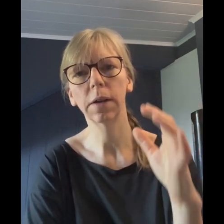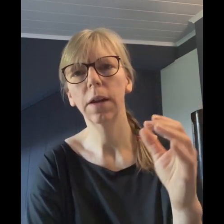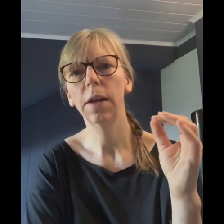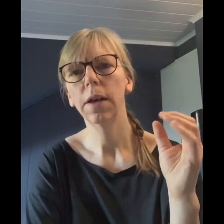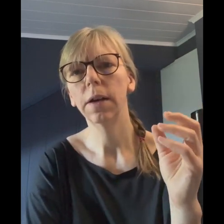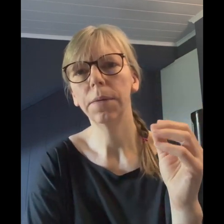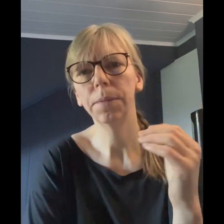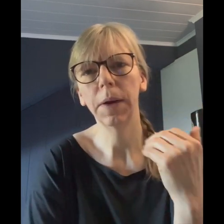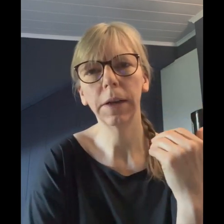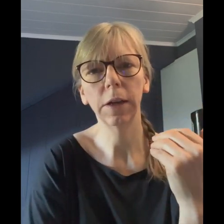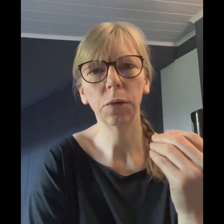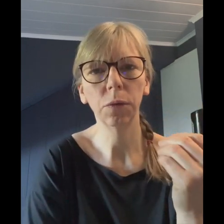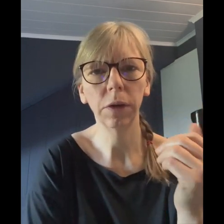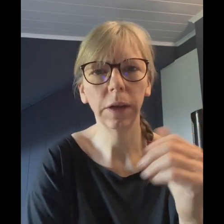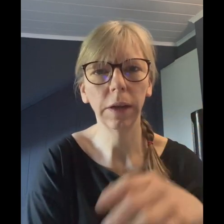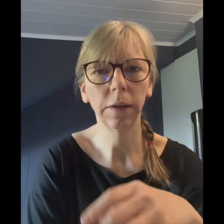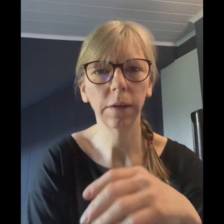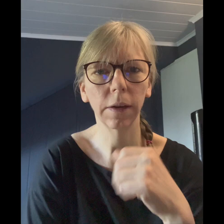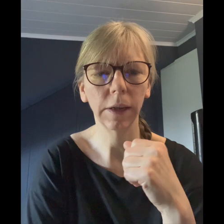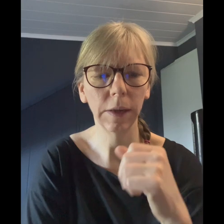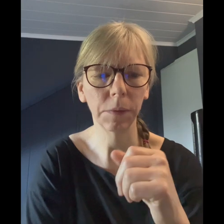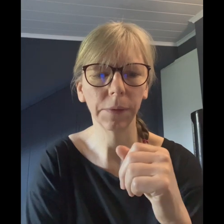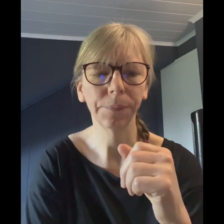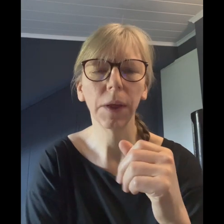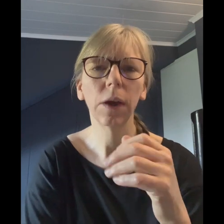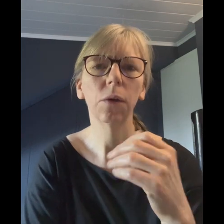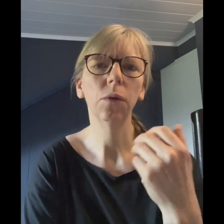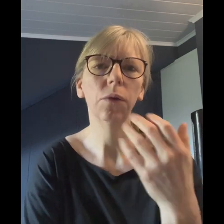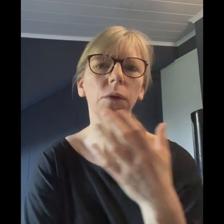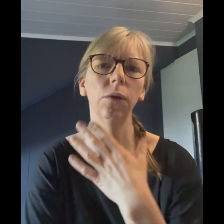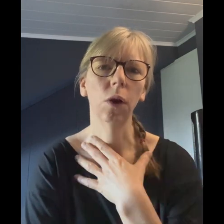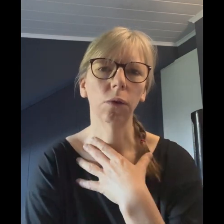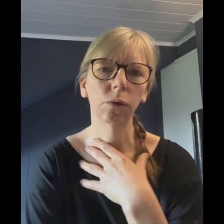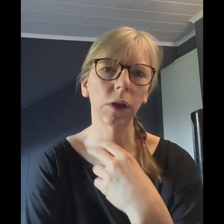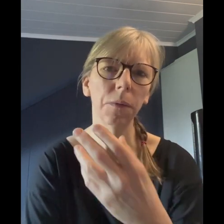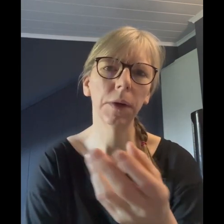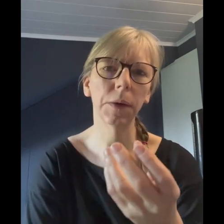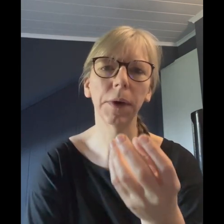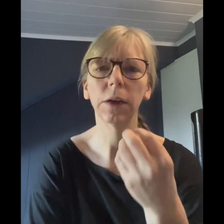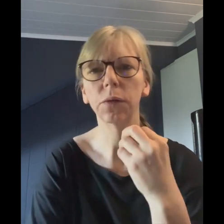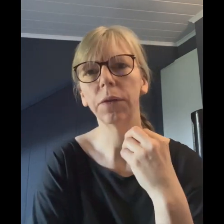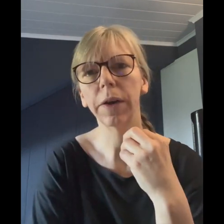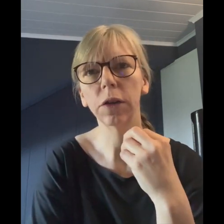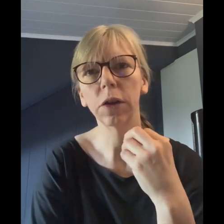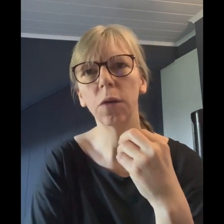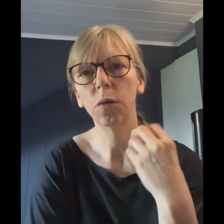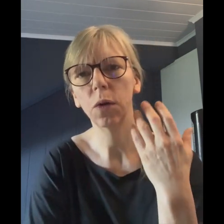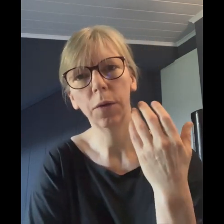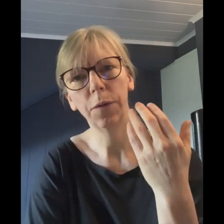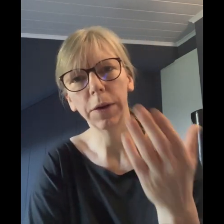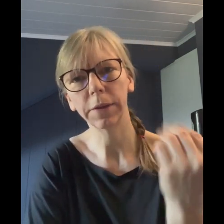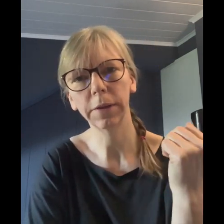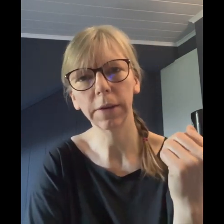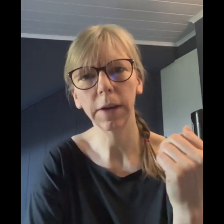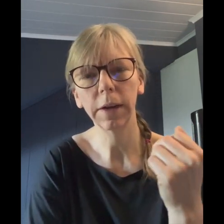eine Keton-Diät gibt. Und ja, dann kam in der Beratung die Fragestellung hoch, was ist das eigentlich